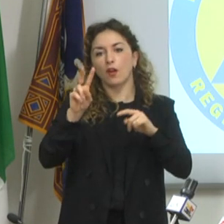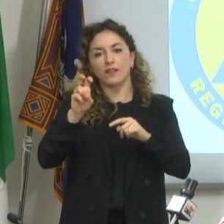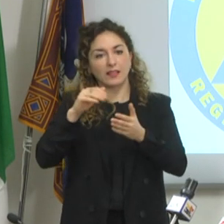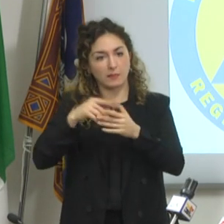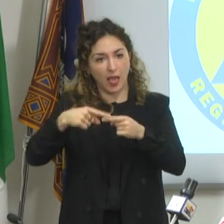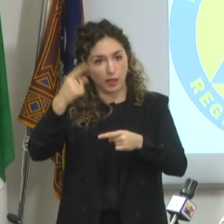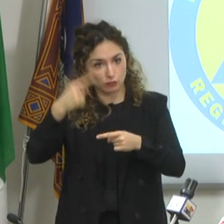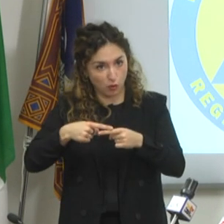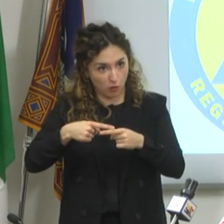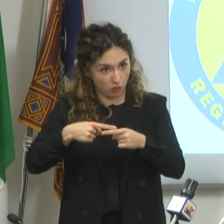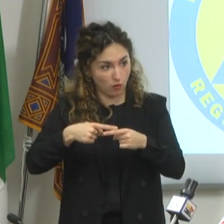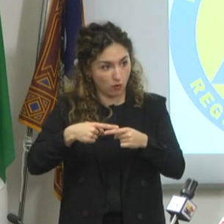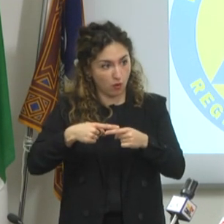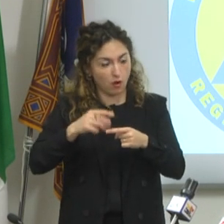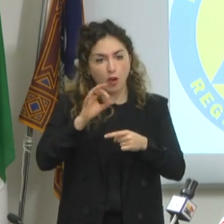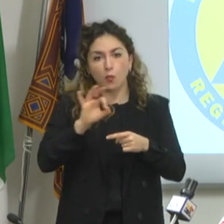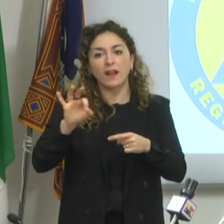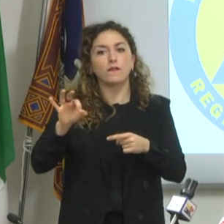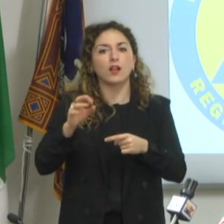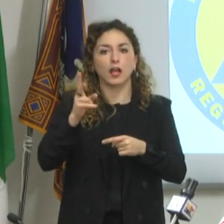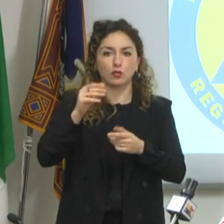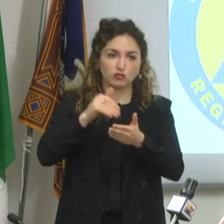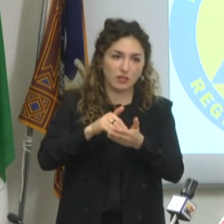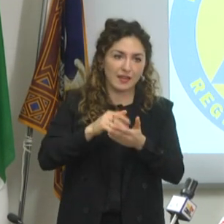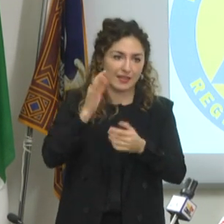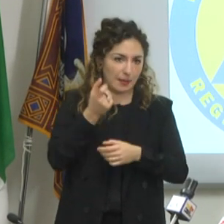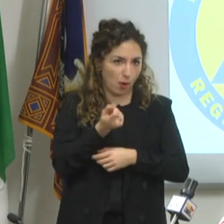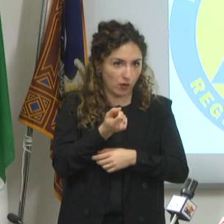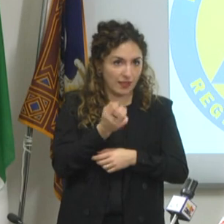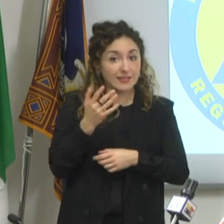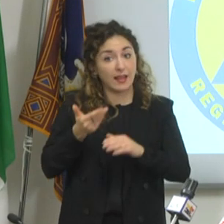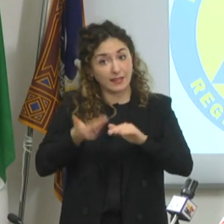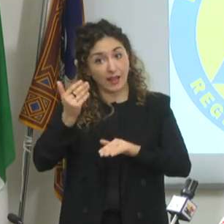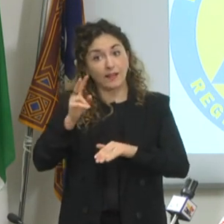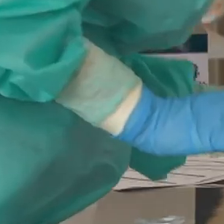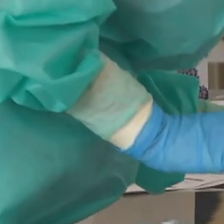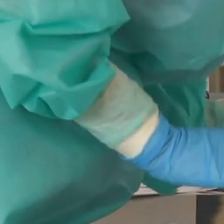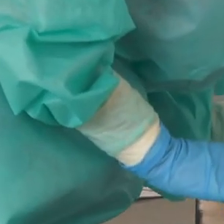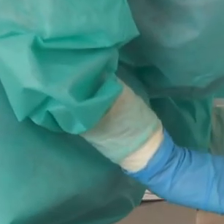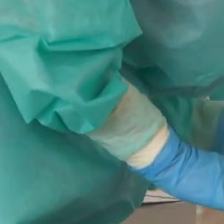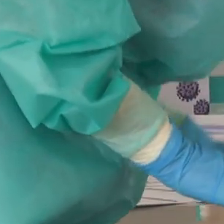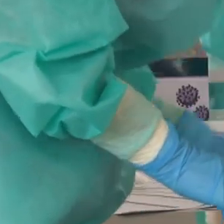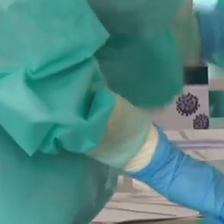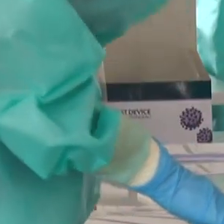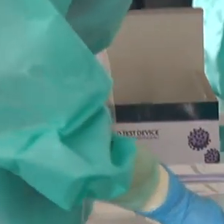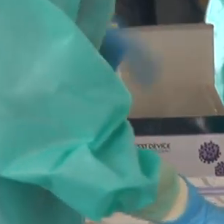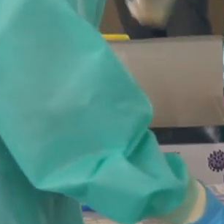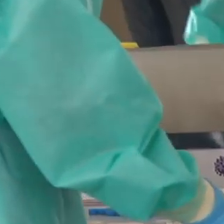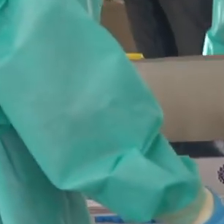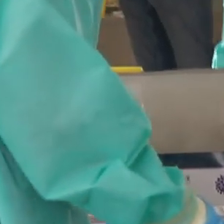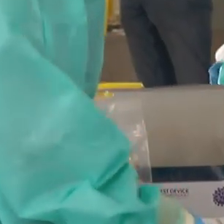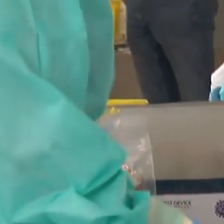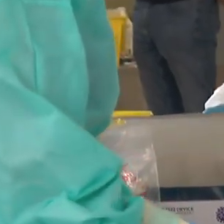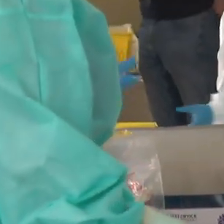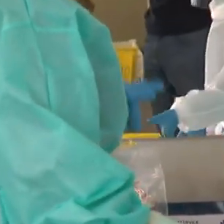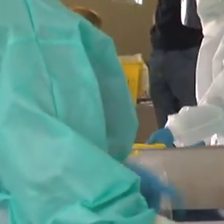pochi andiamo qualche settimana a 12 mila. Quando ne facciamo tanti andiamo a 23 mila. La precisazione del direttore